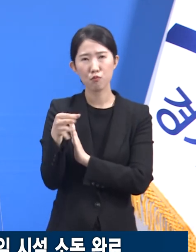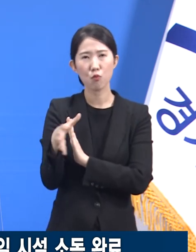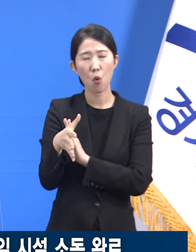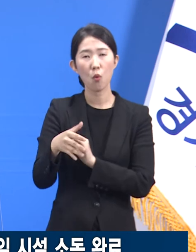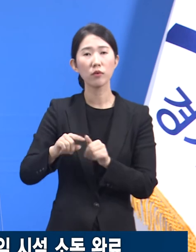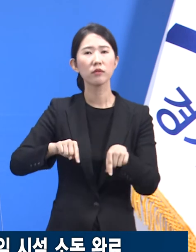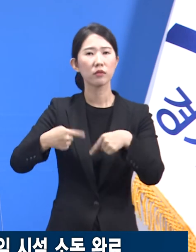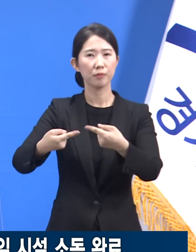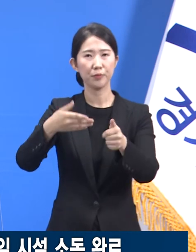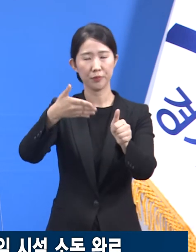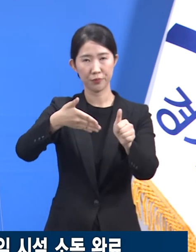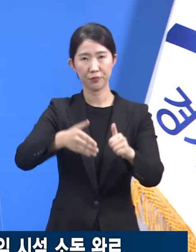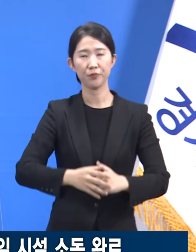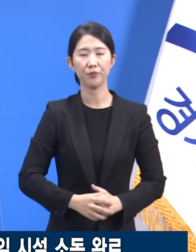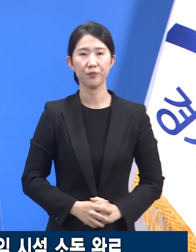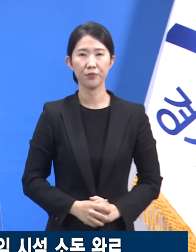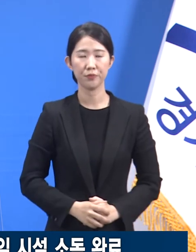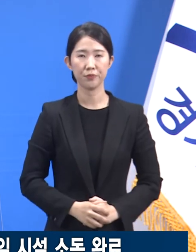바랍니다.